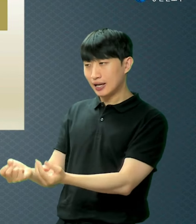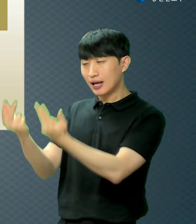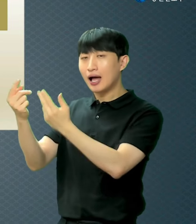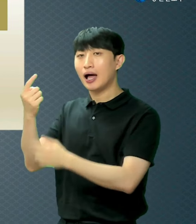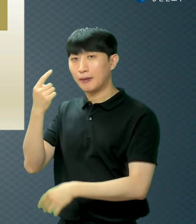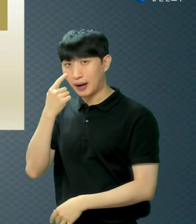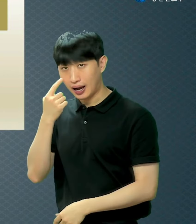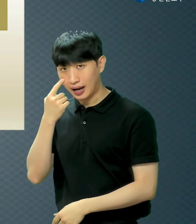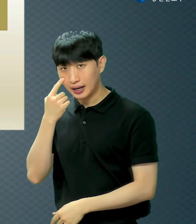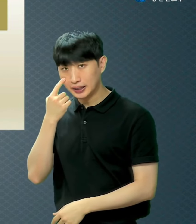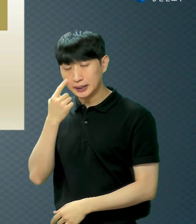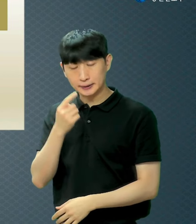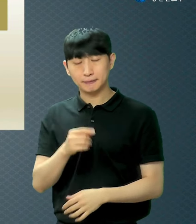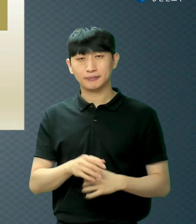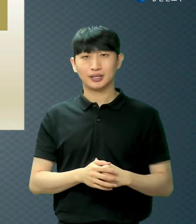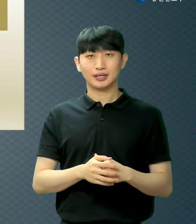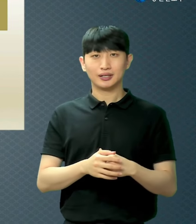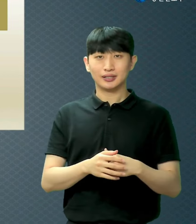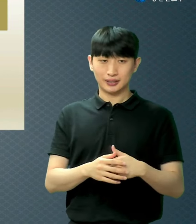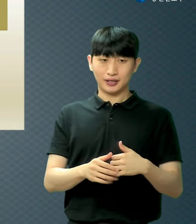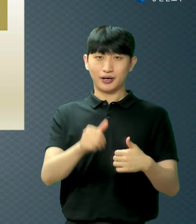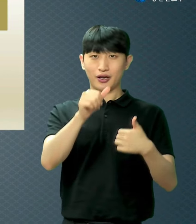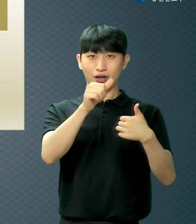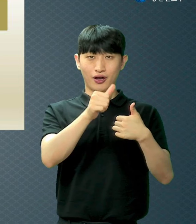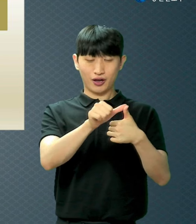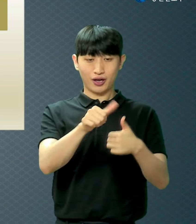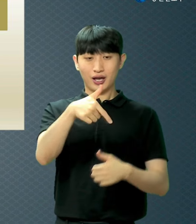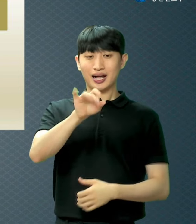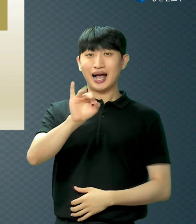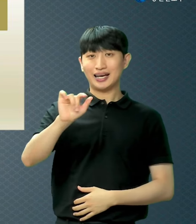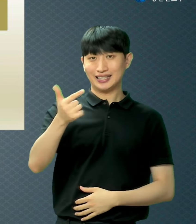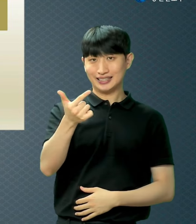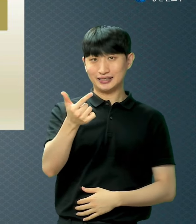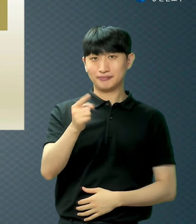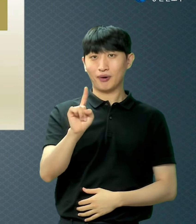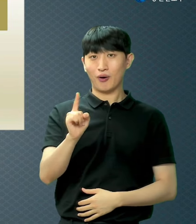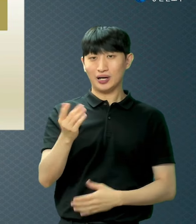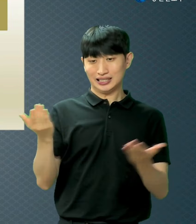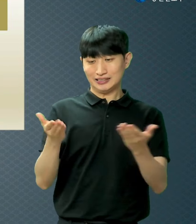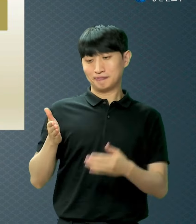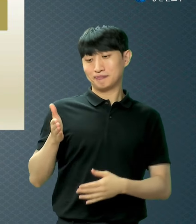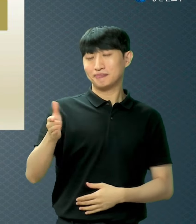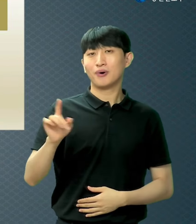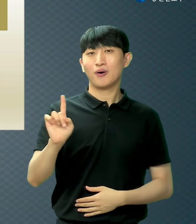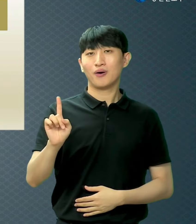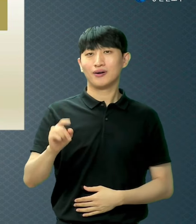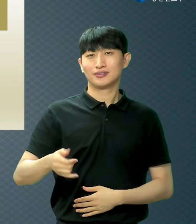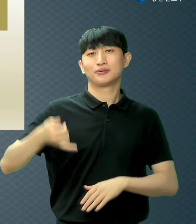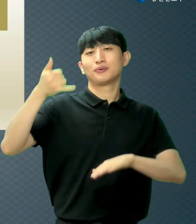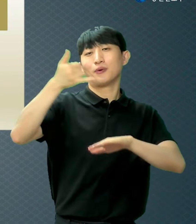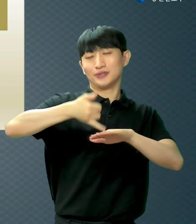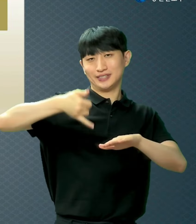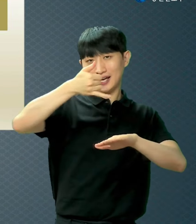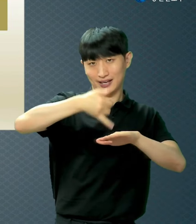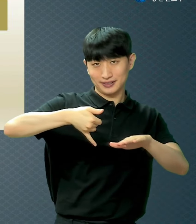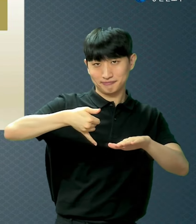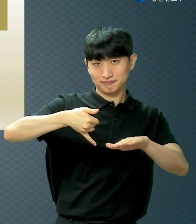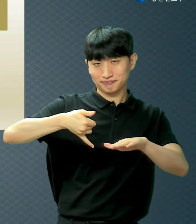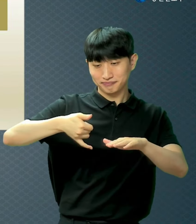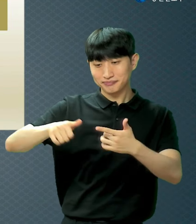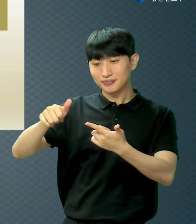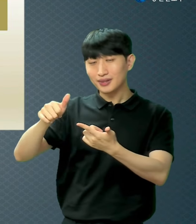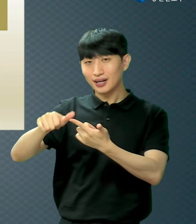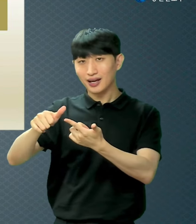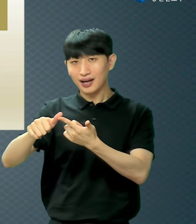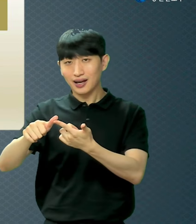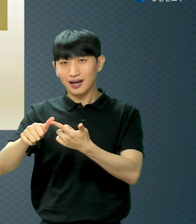아벨인데 형 가인은 농사꾼이에요 농사짓는 사람이에요 그리고 아벨은